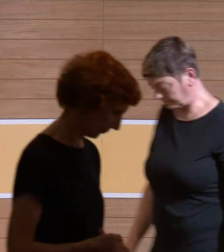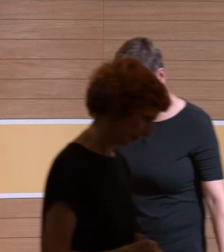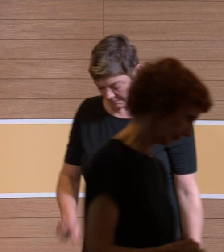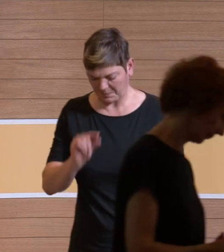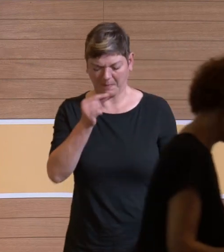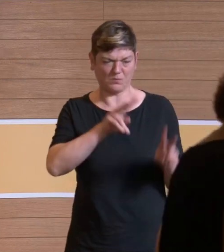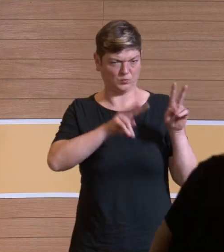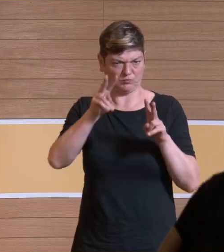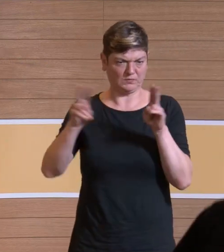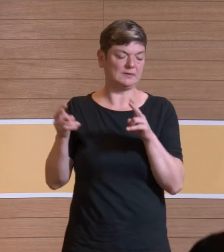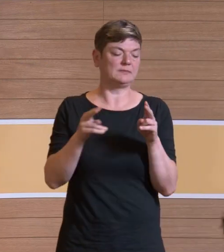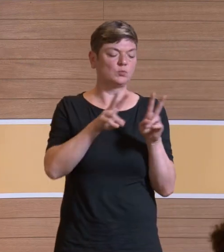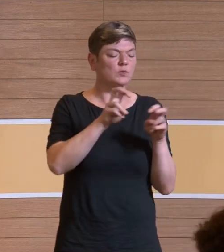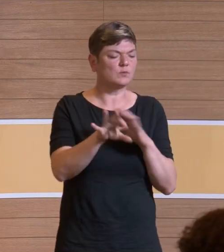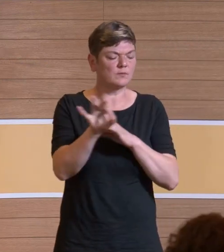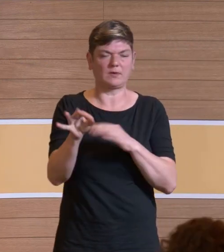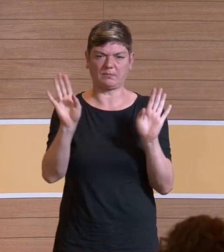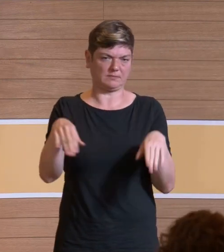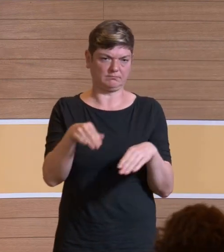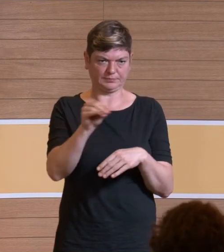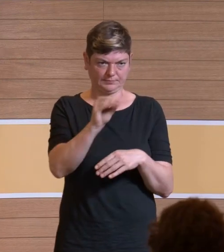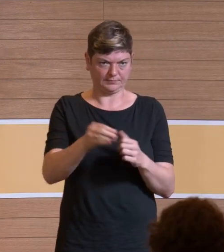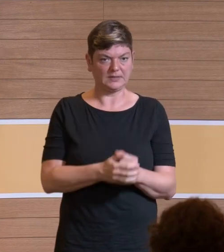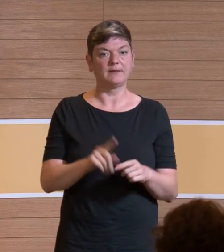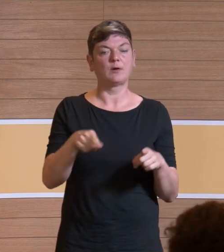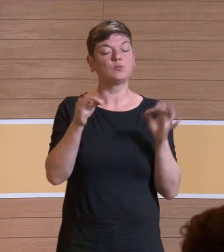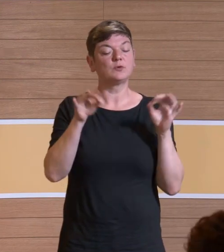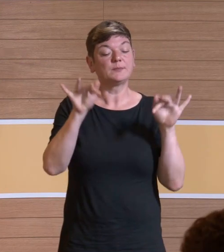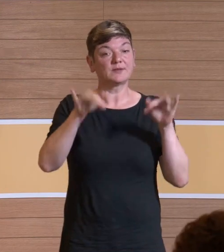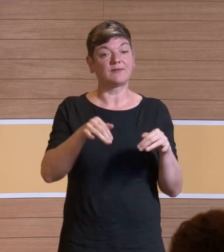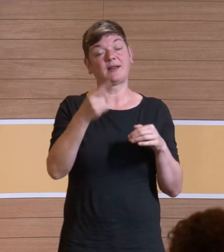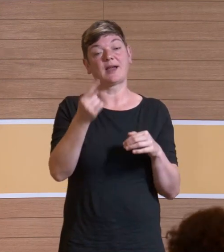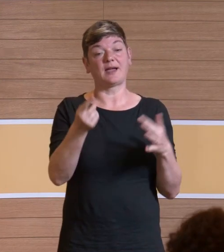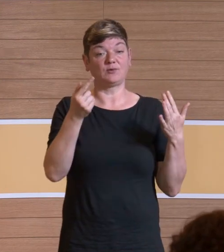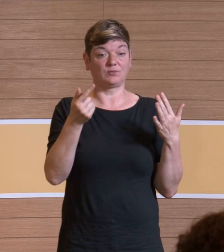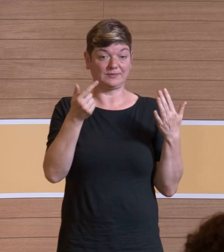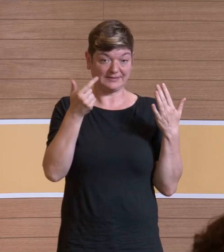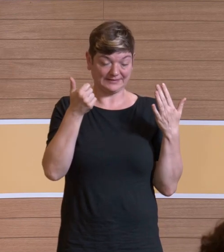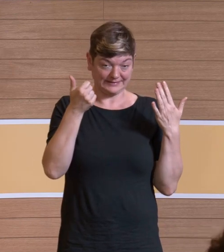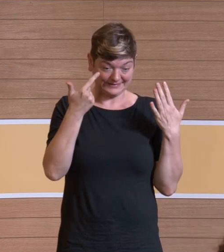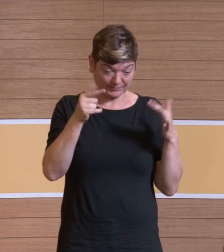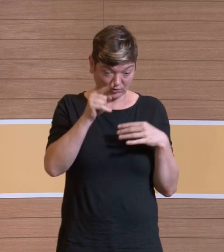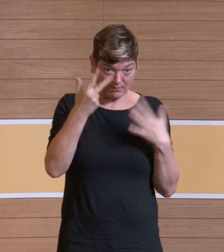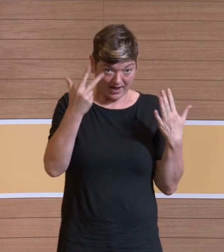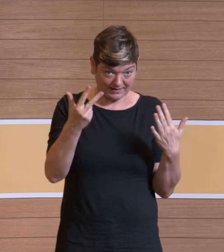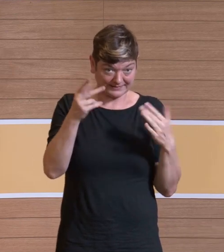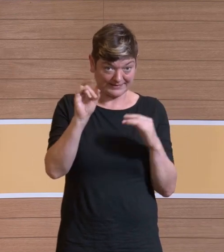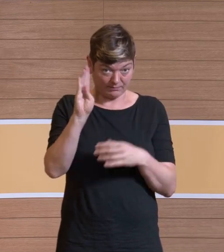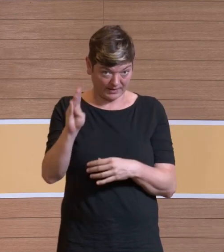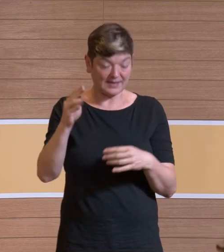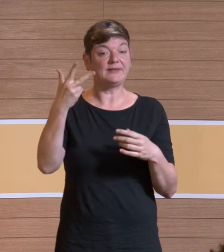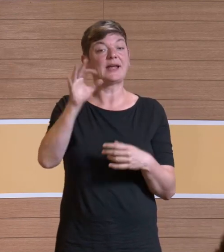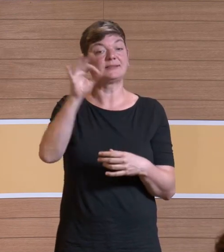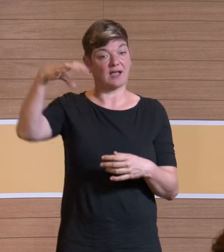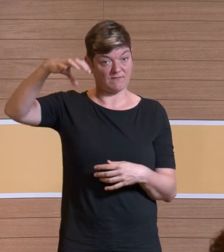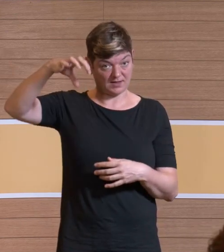die Gradwahlen eingewechselt, also wir haben den Worst Case 71,8 Dezibel genommen, also 30 Grad Winkeleinstellung. Wie waren die